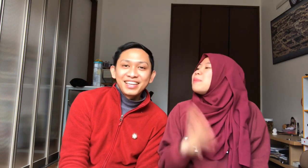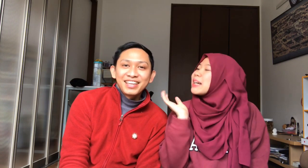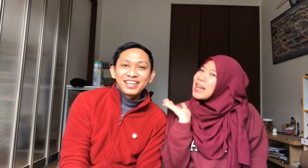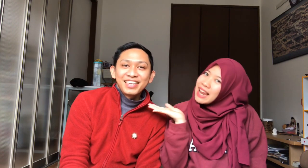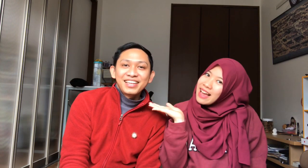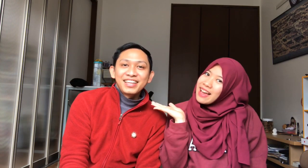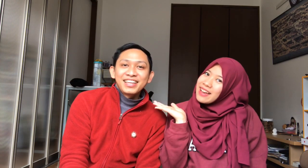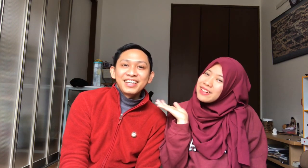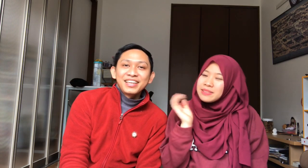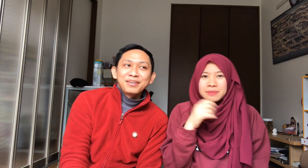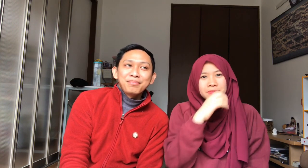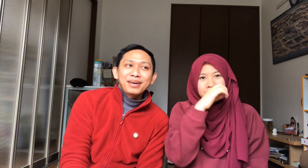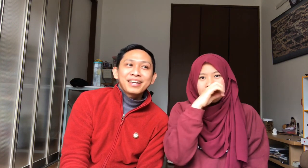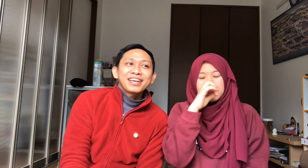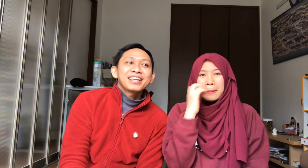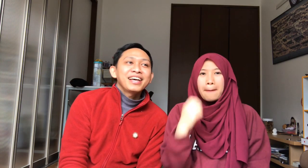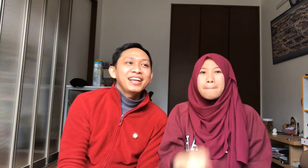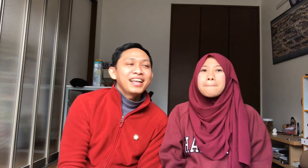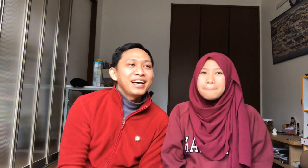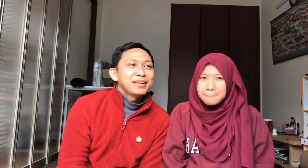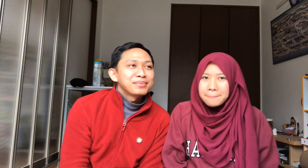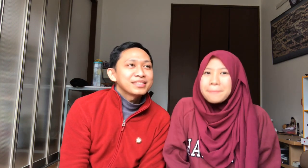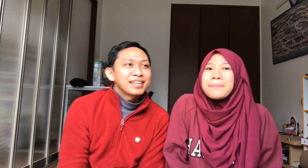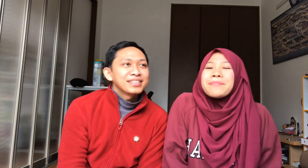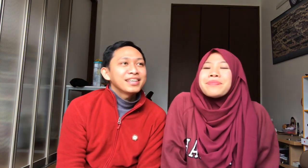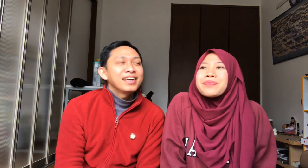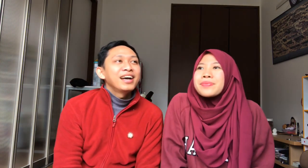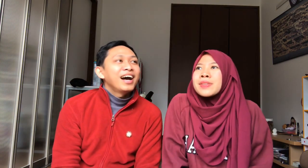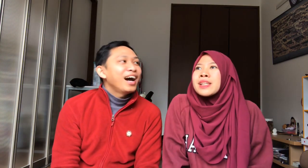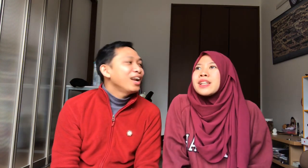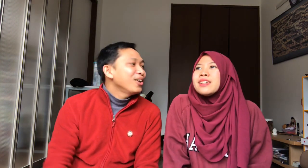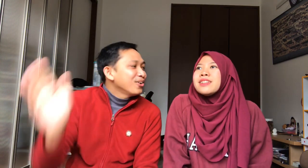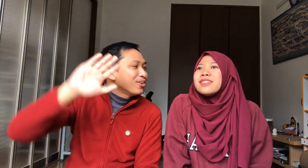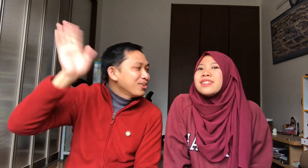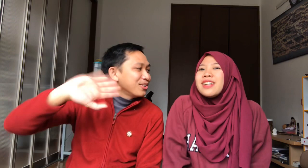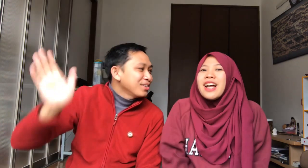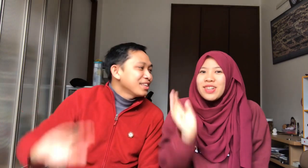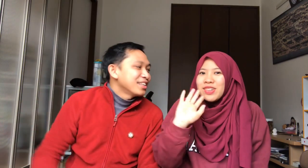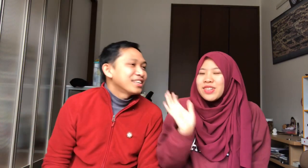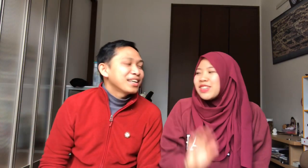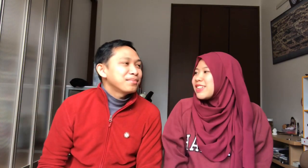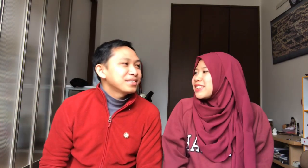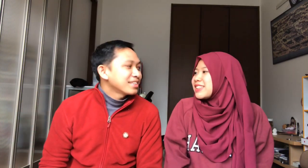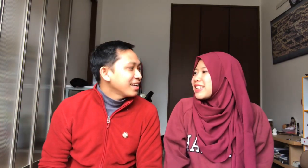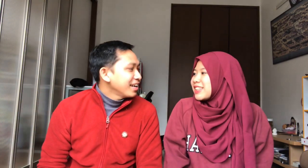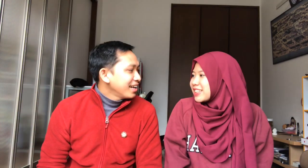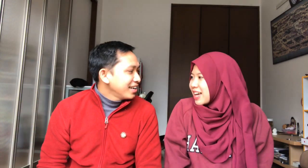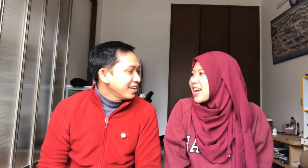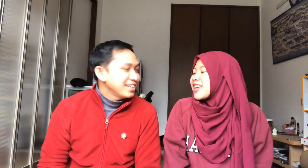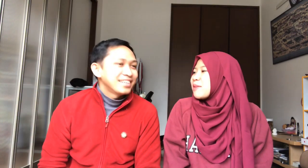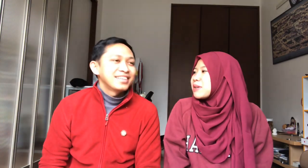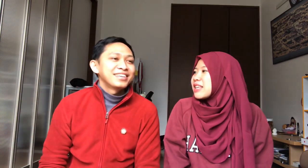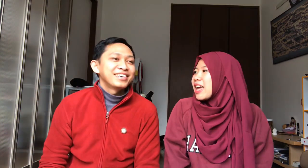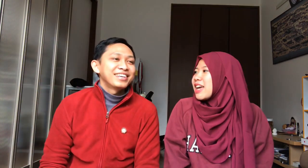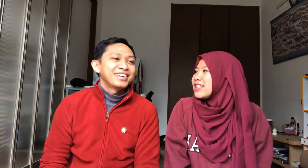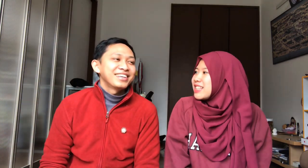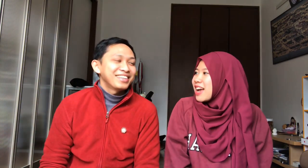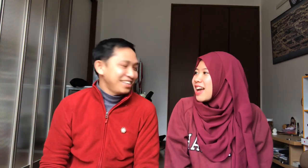perkenalan Perkenalan Misalnya Halo Nama saya Nama saya Hijrah